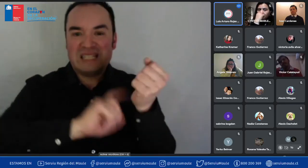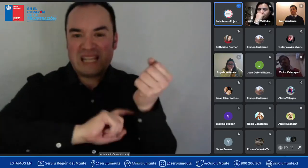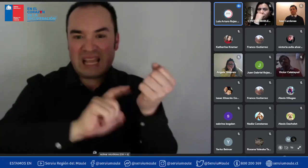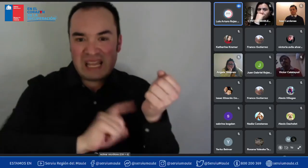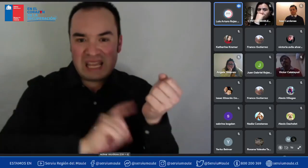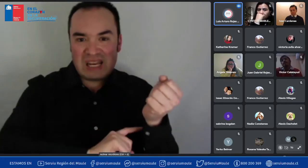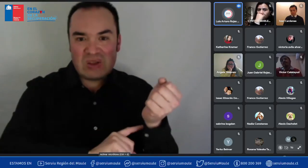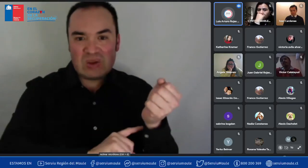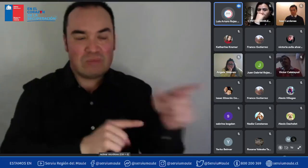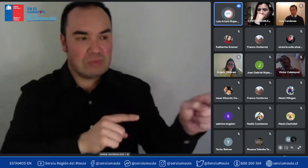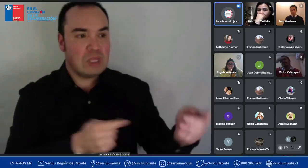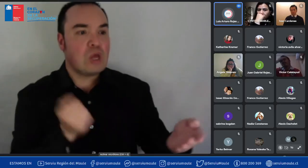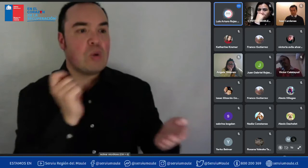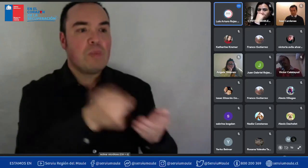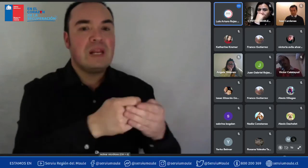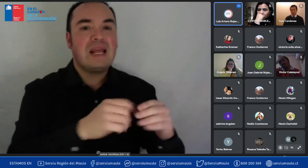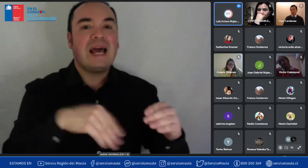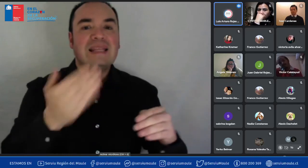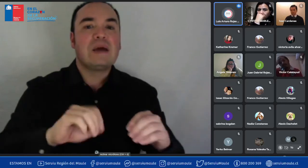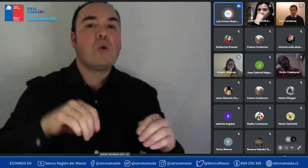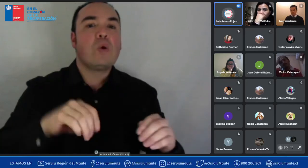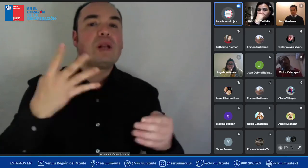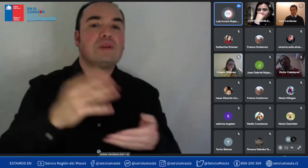ascendente descendente y colateral